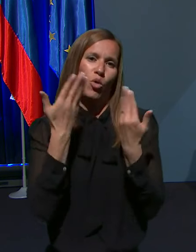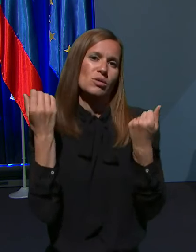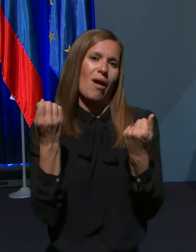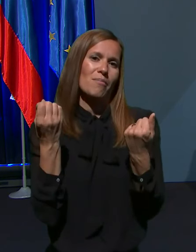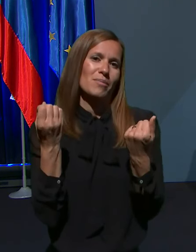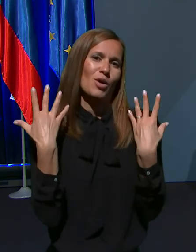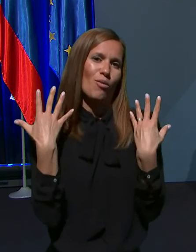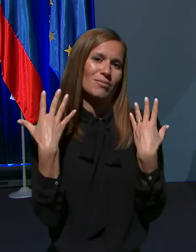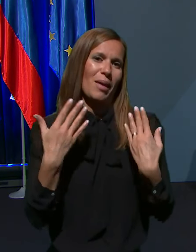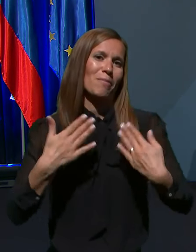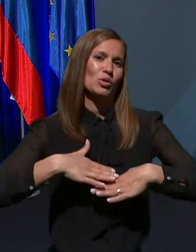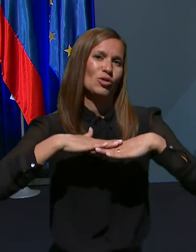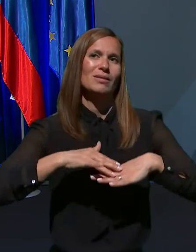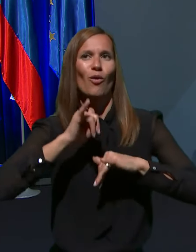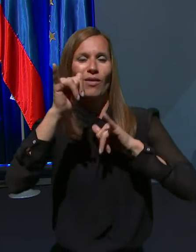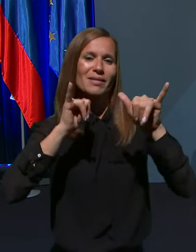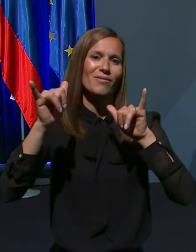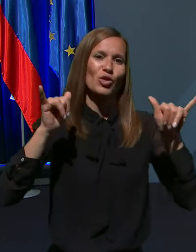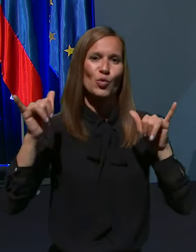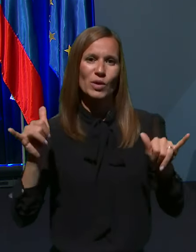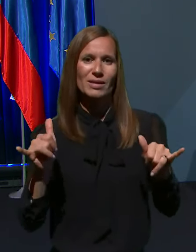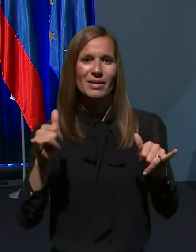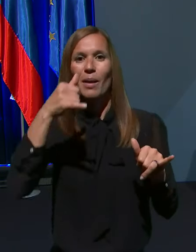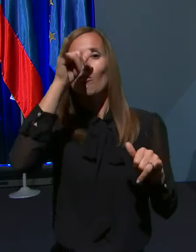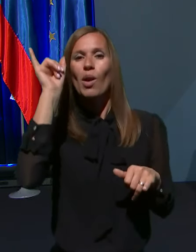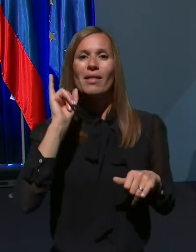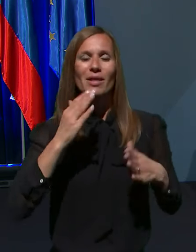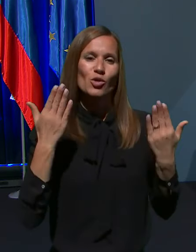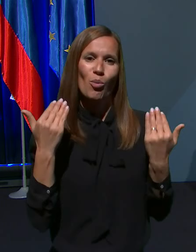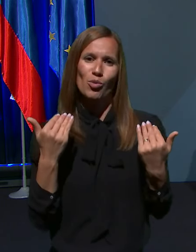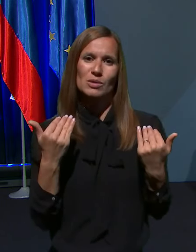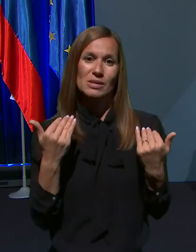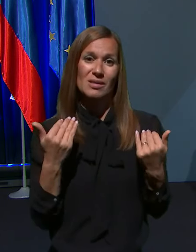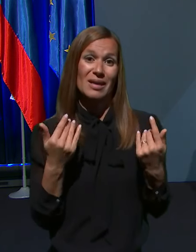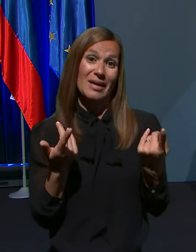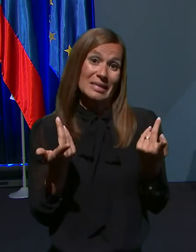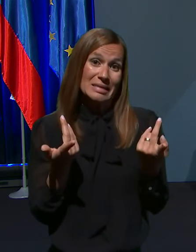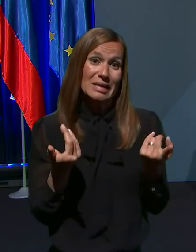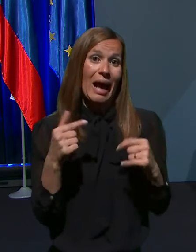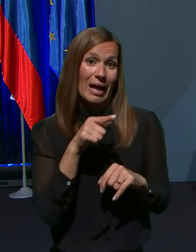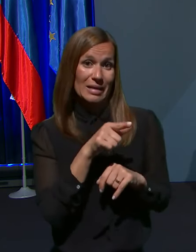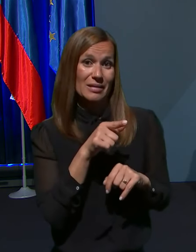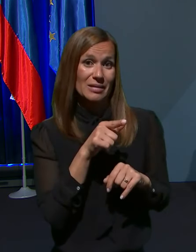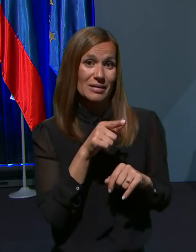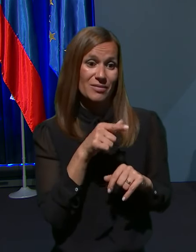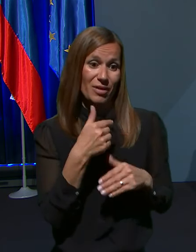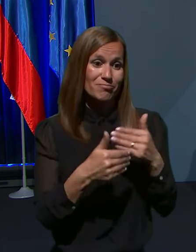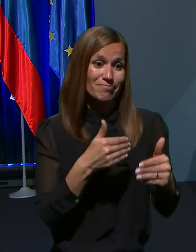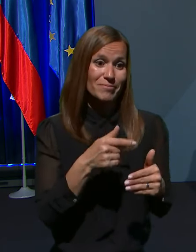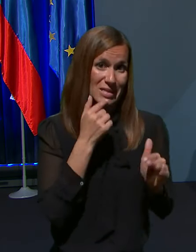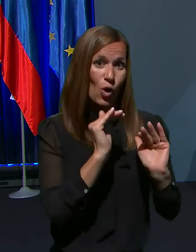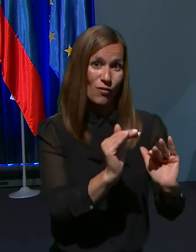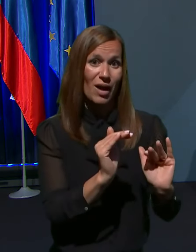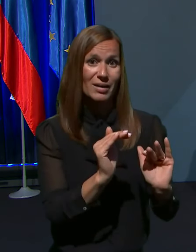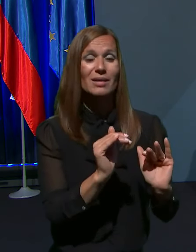opočitnikovanje v tujini, torej na poletni dopust. Gre ste v to smer, ali vi kot stroka zagovarjate, da